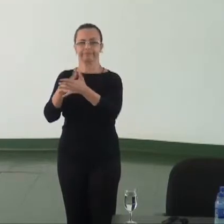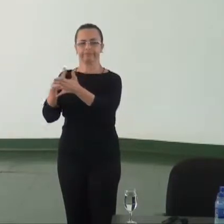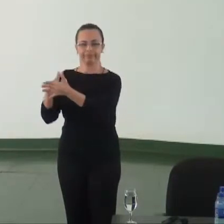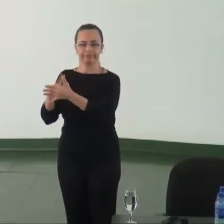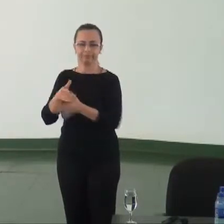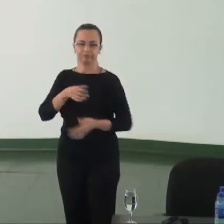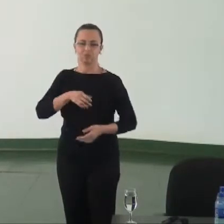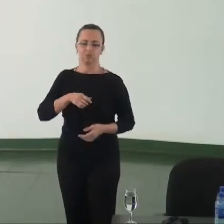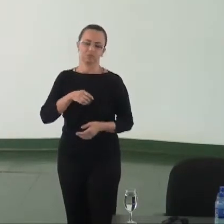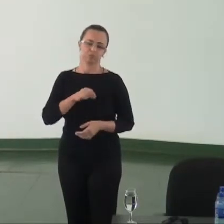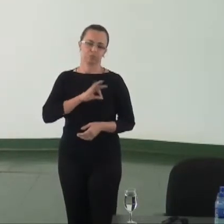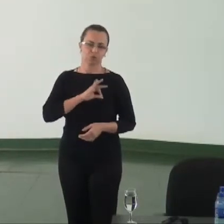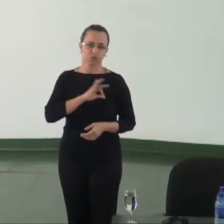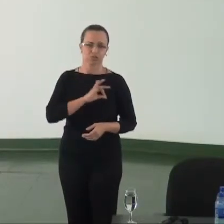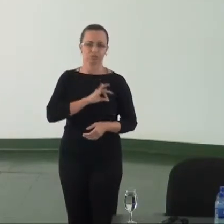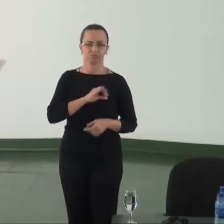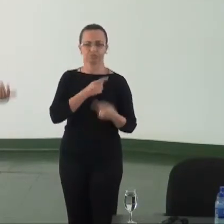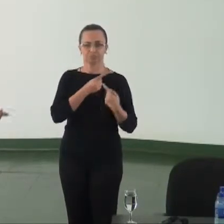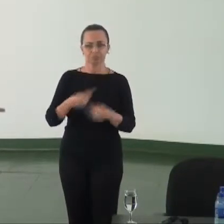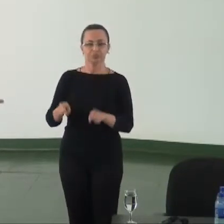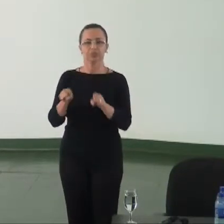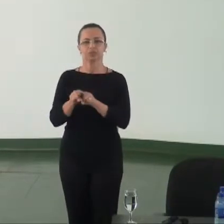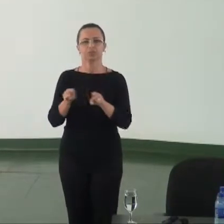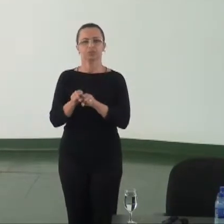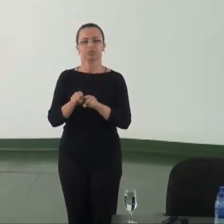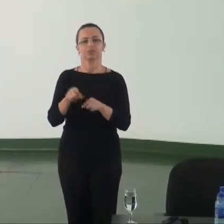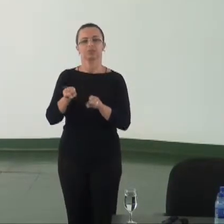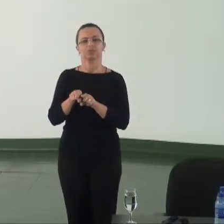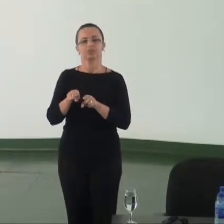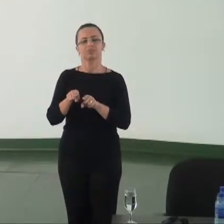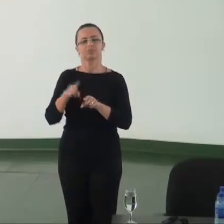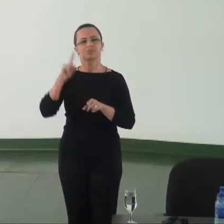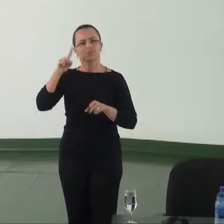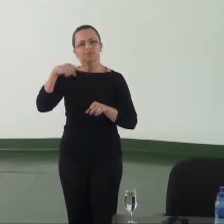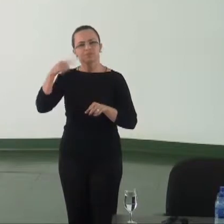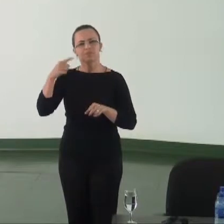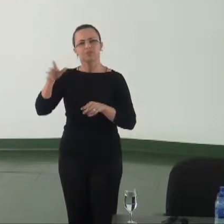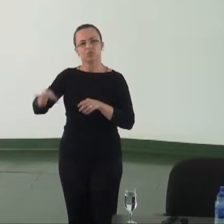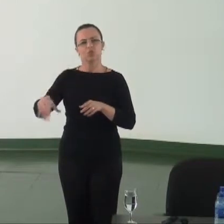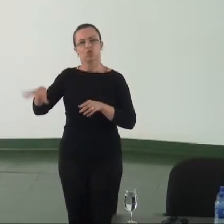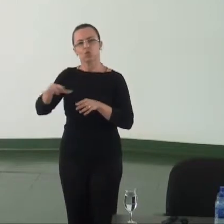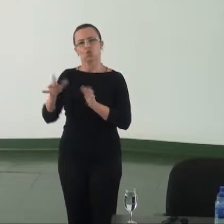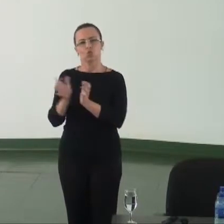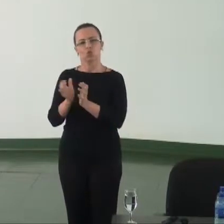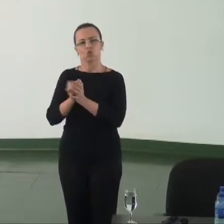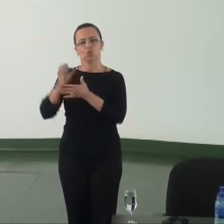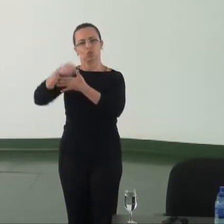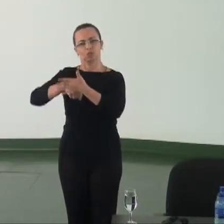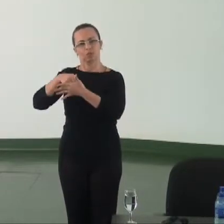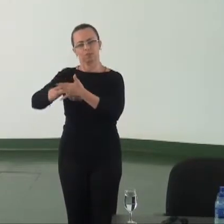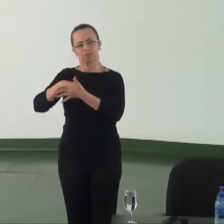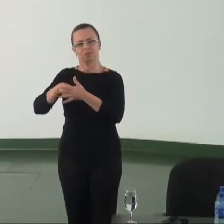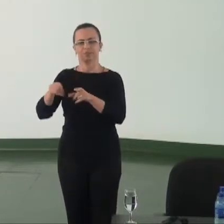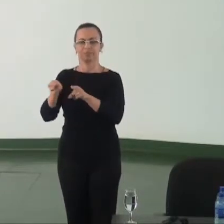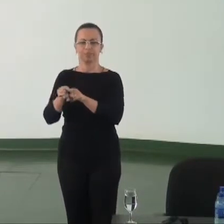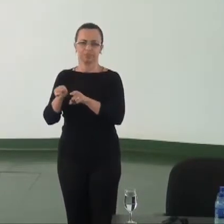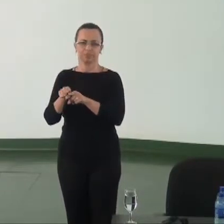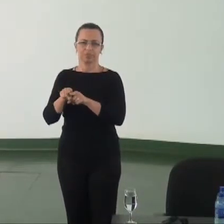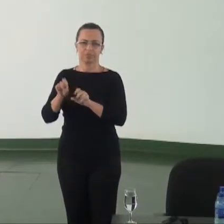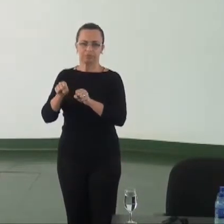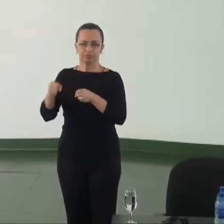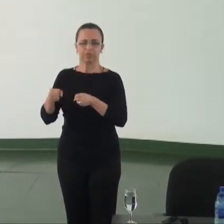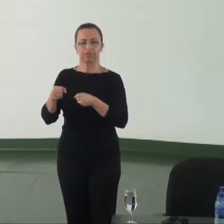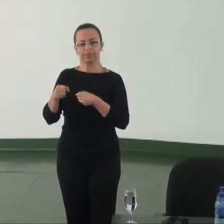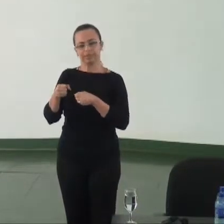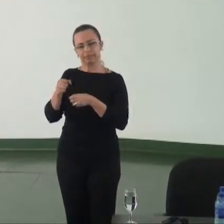policial e os próprios defensores dos manifestantes que têm as suas prerrogativas na defesa